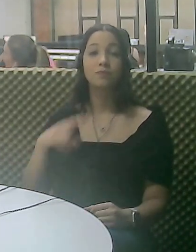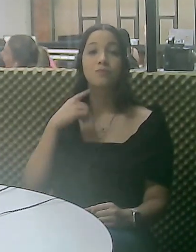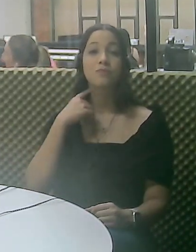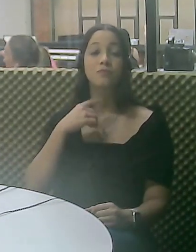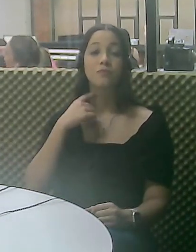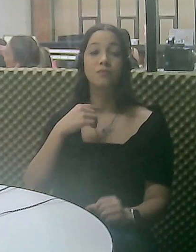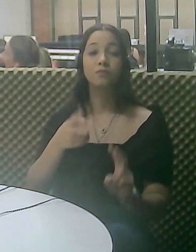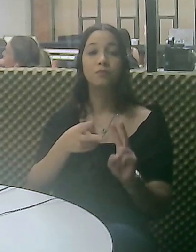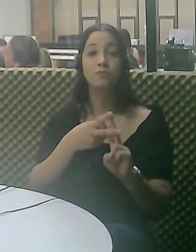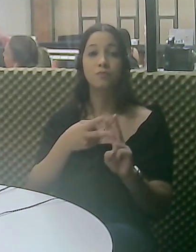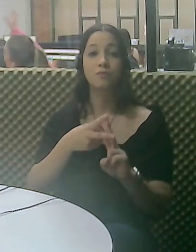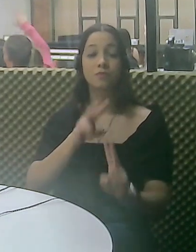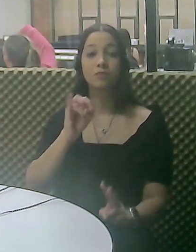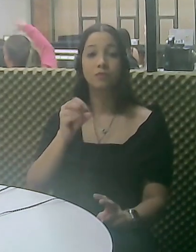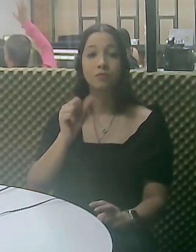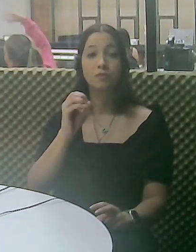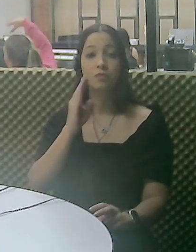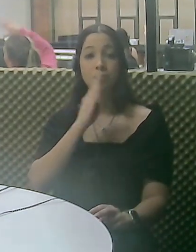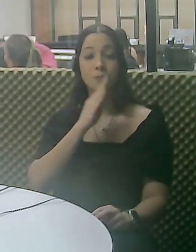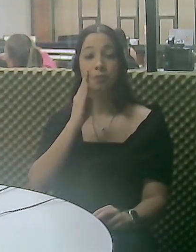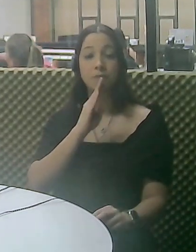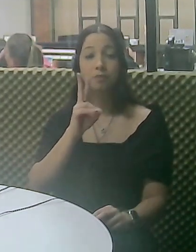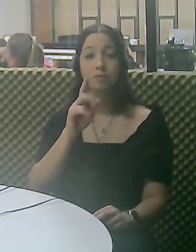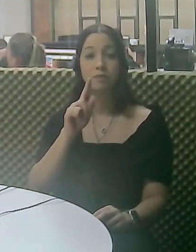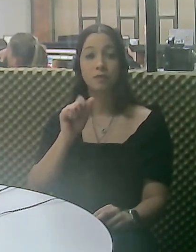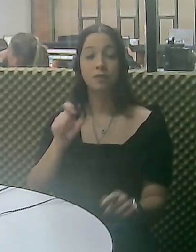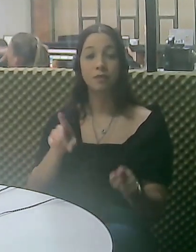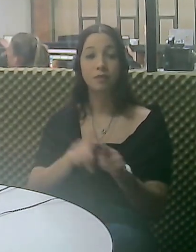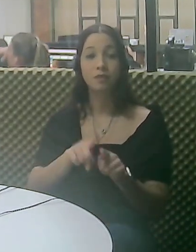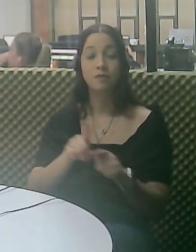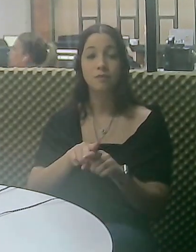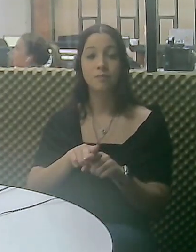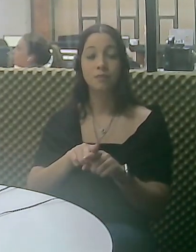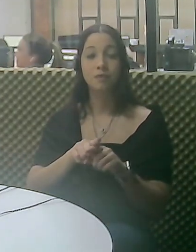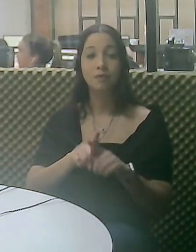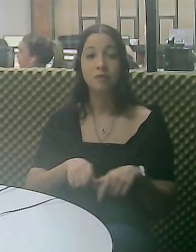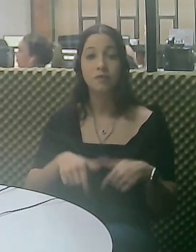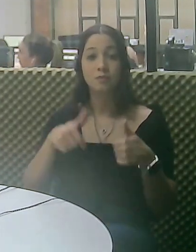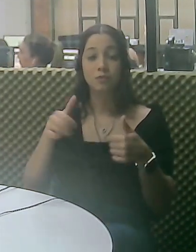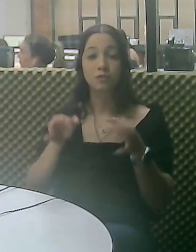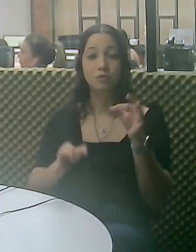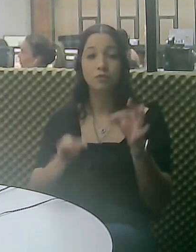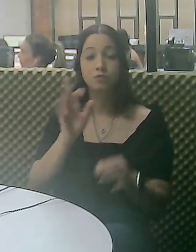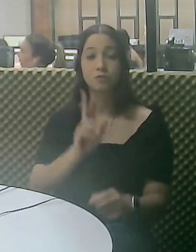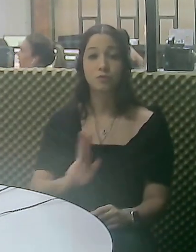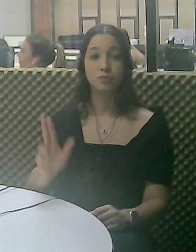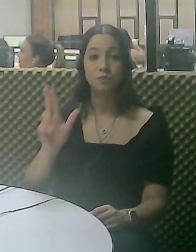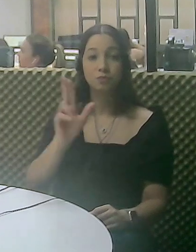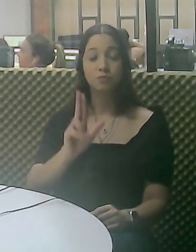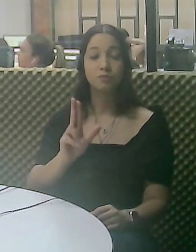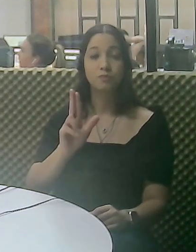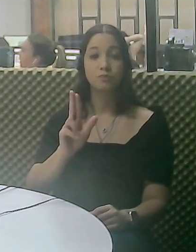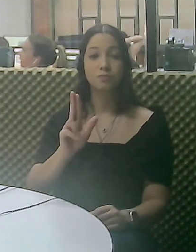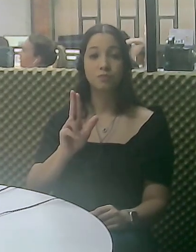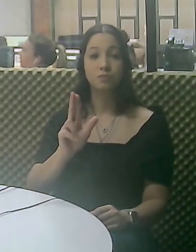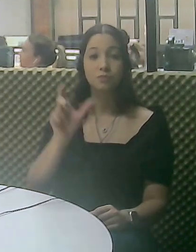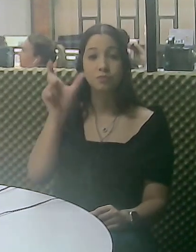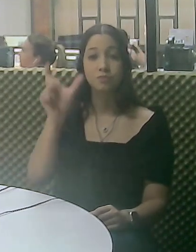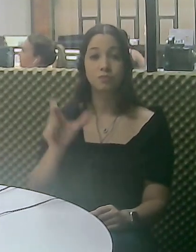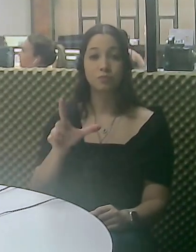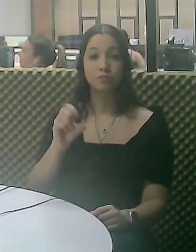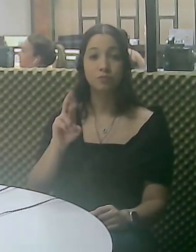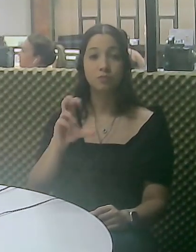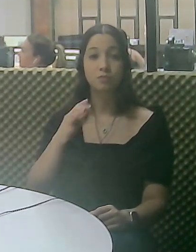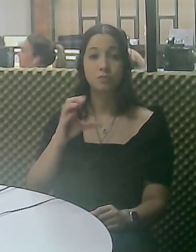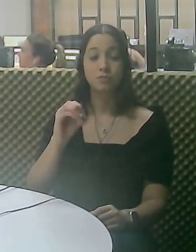ação pioneira em parceria com o governo de Minas, penitenciária João Pimenta da Veiga e vara de execuções criminais